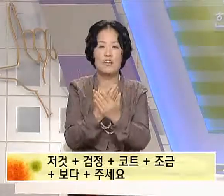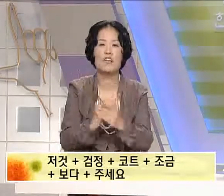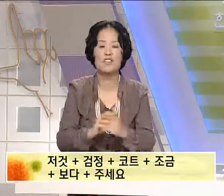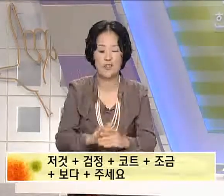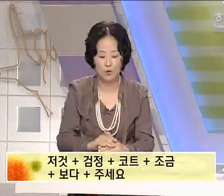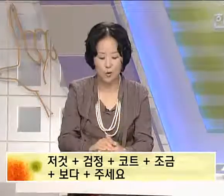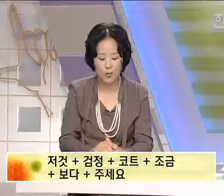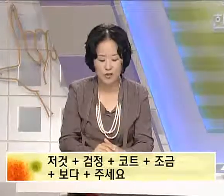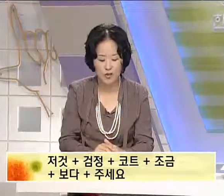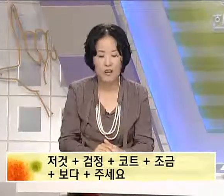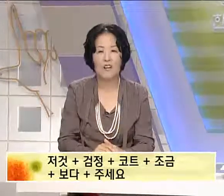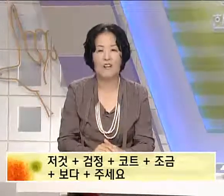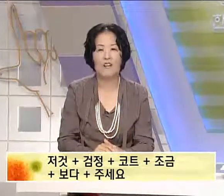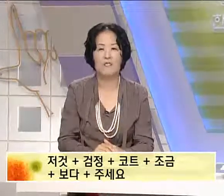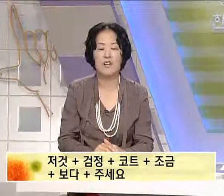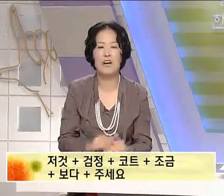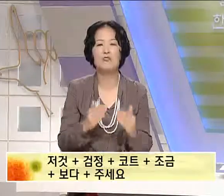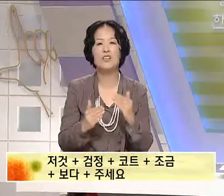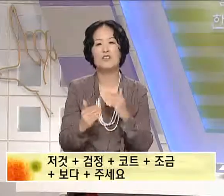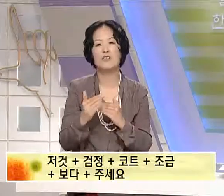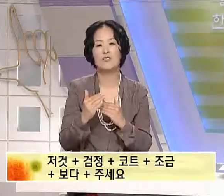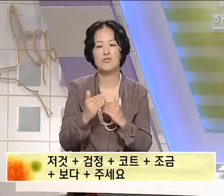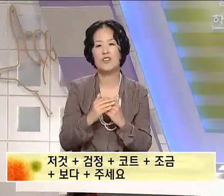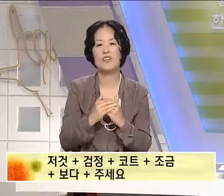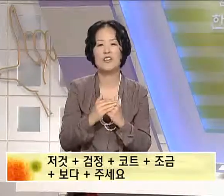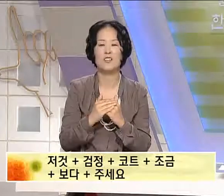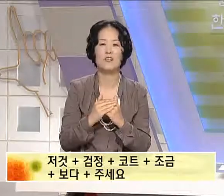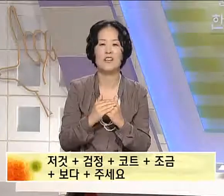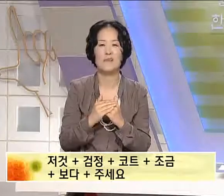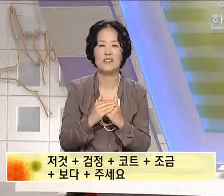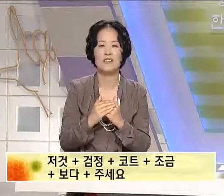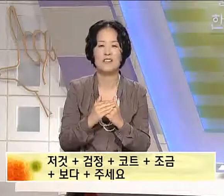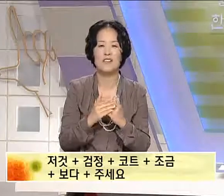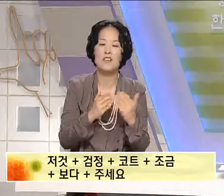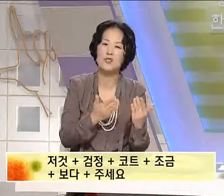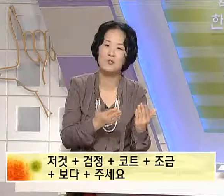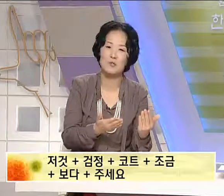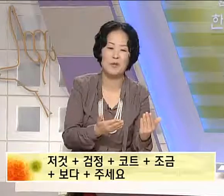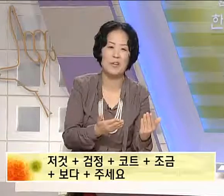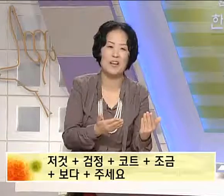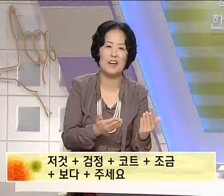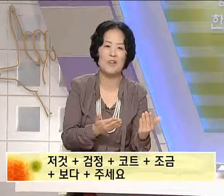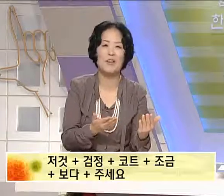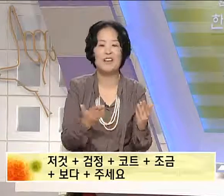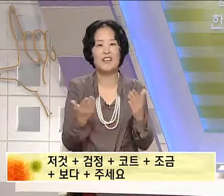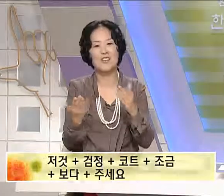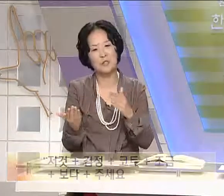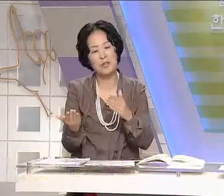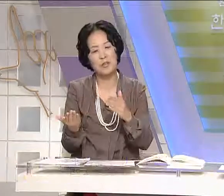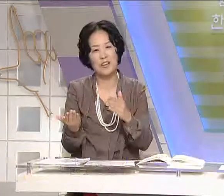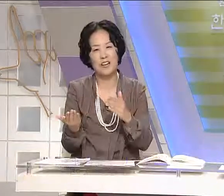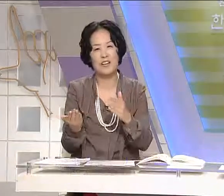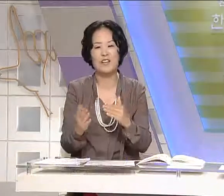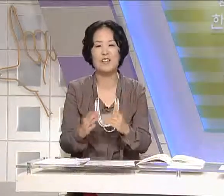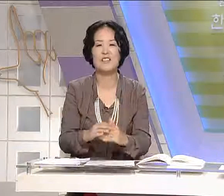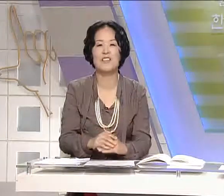여기에서의 좀은 우리 한국에서는 청인들이 그런 습관이 많이 있죠. 이것 좀 입어봐도 될까요? 이것 좀 해도 될까요? 그런 실제